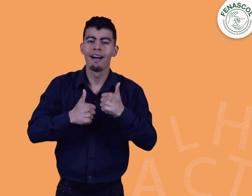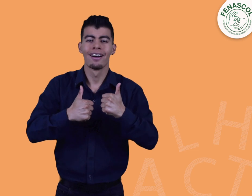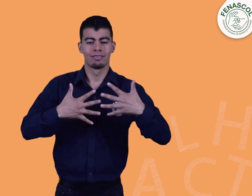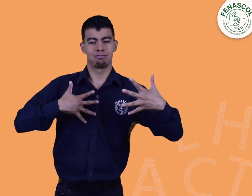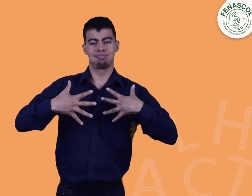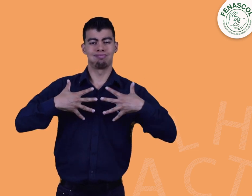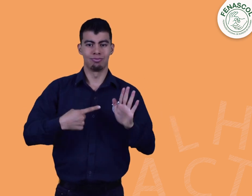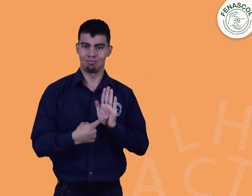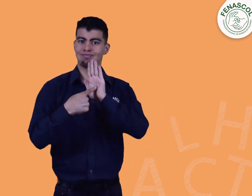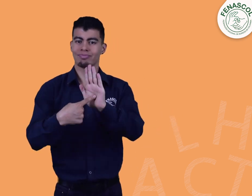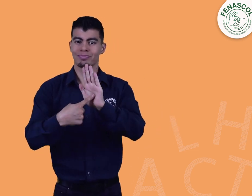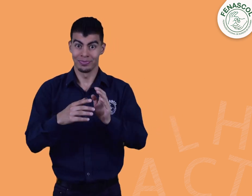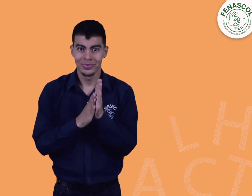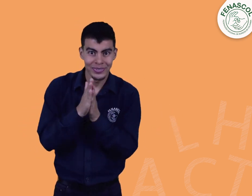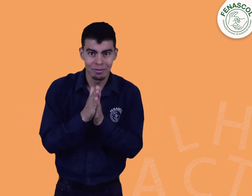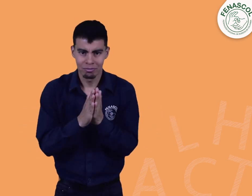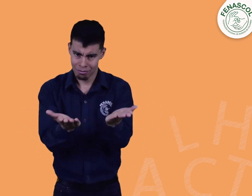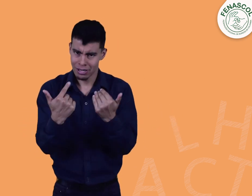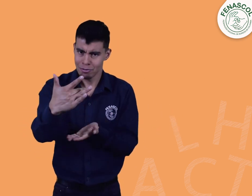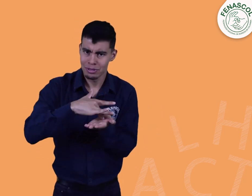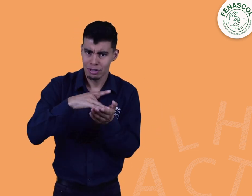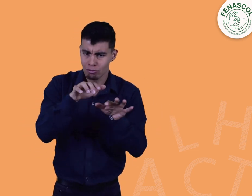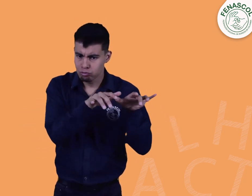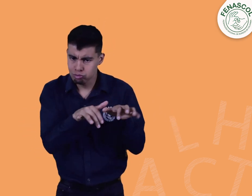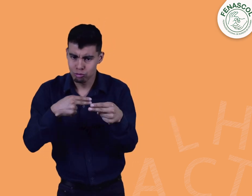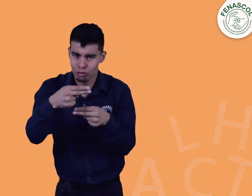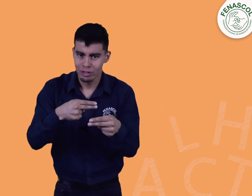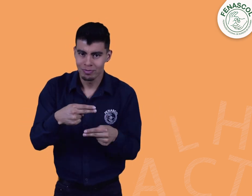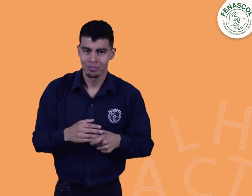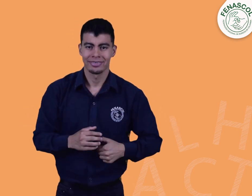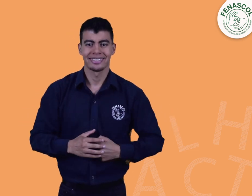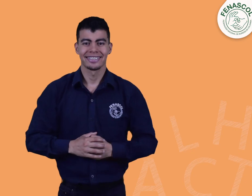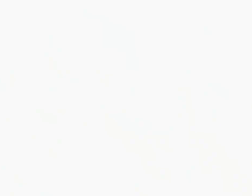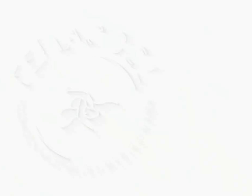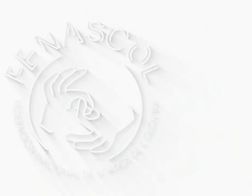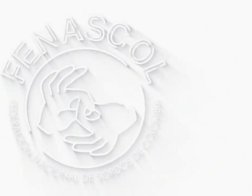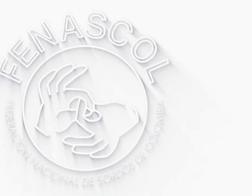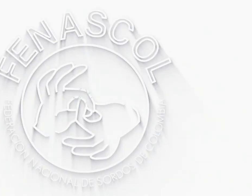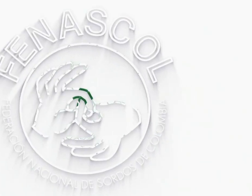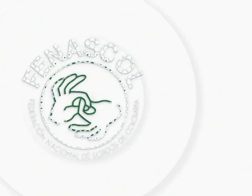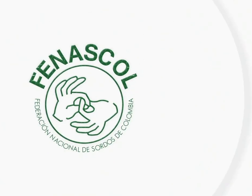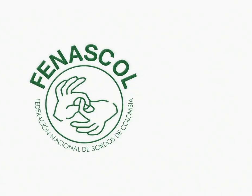las respuestas correctas. ¡Qué emocionante! Venga, participa, escribe tu comentario. Venga,